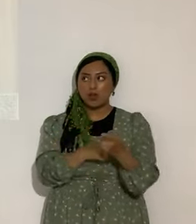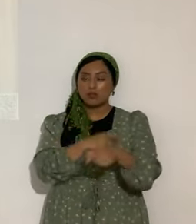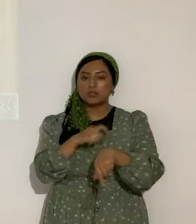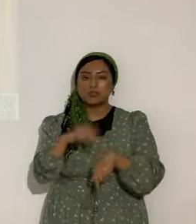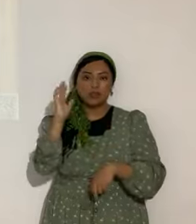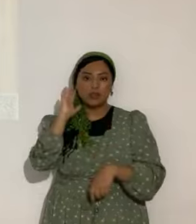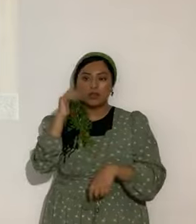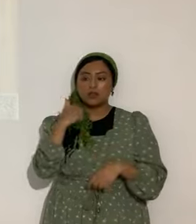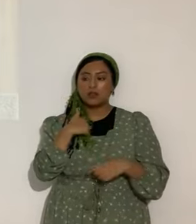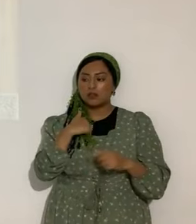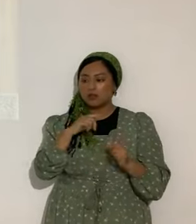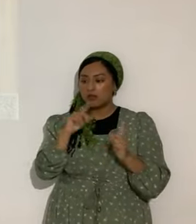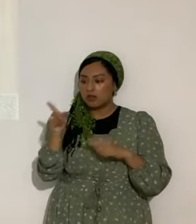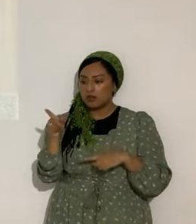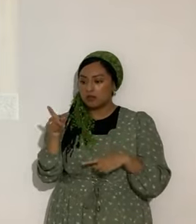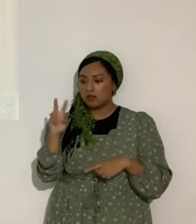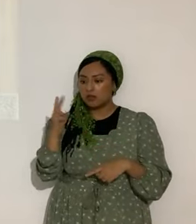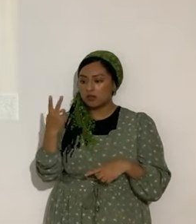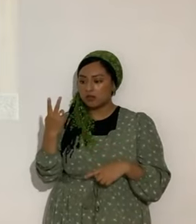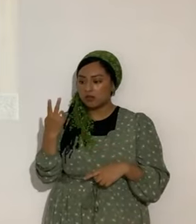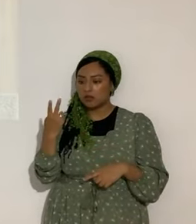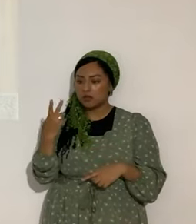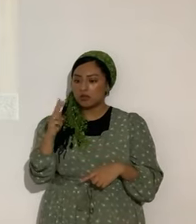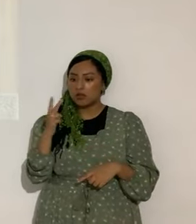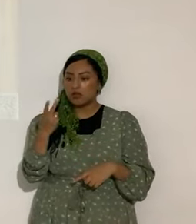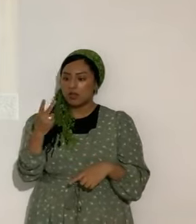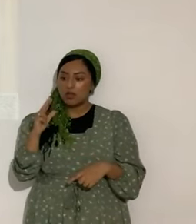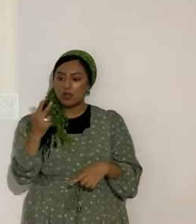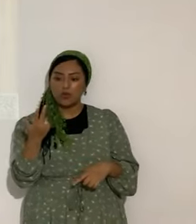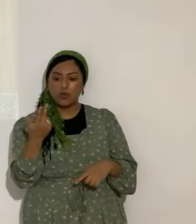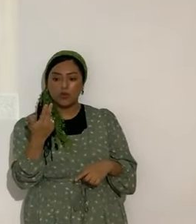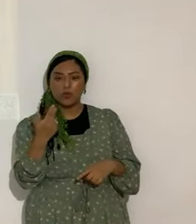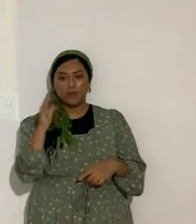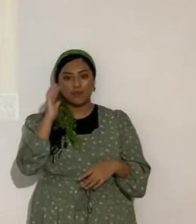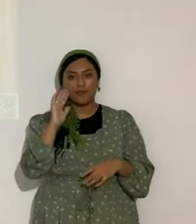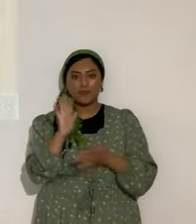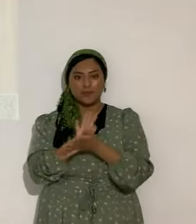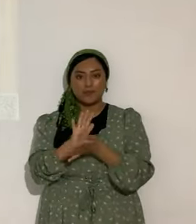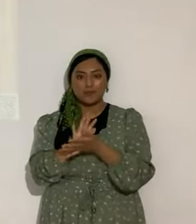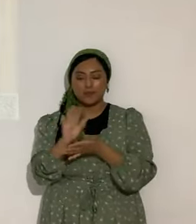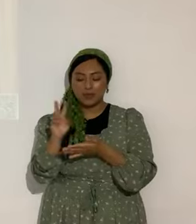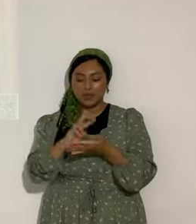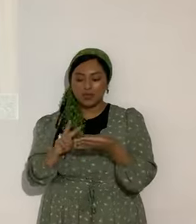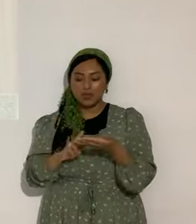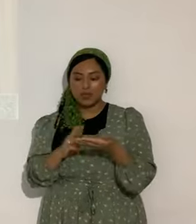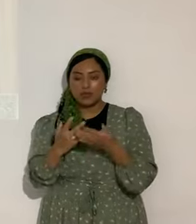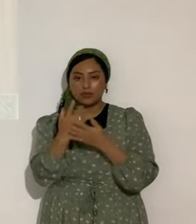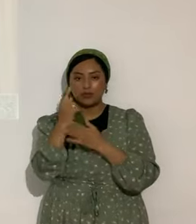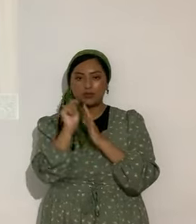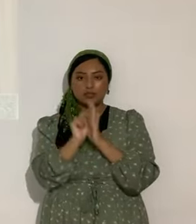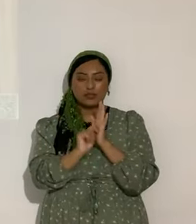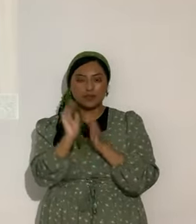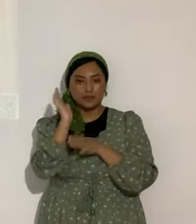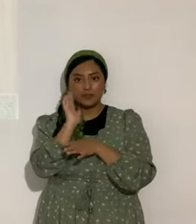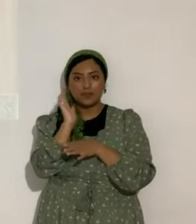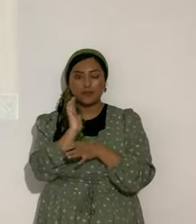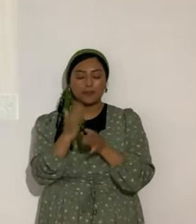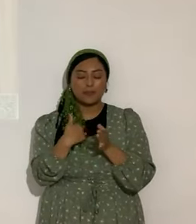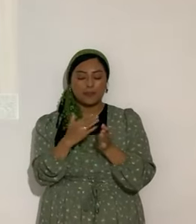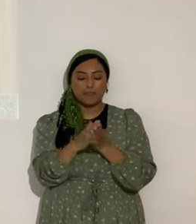Yo iba en. En secundaria. Preparatoria. Cuando le di a yo. Nuevo Testamento. En aquel entonces lo conocía yo así. Ahora